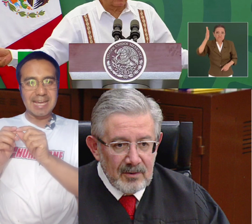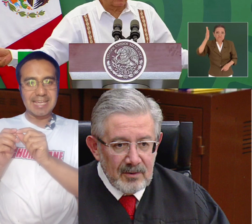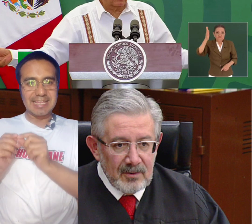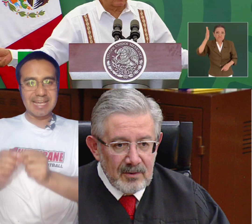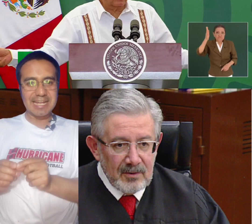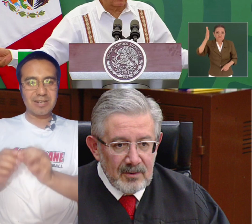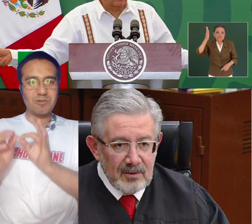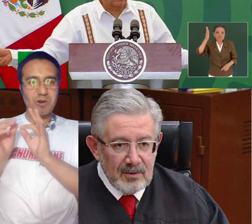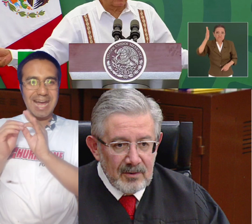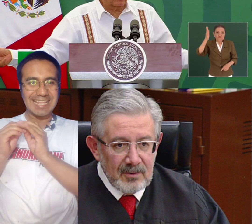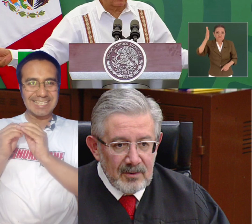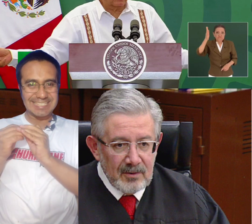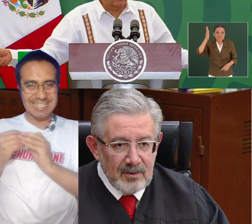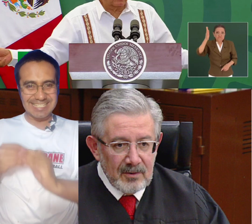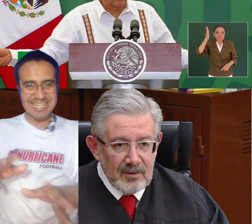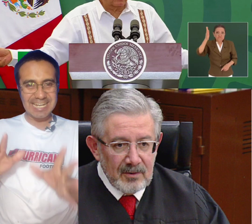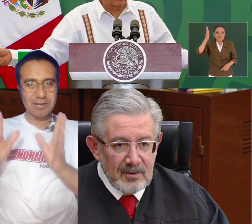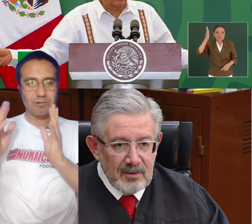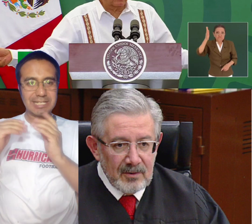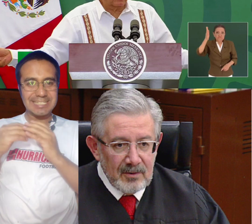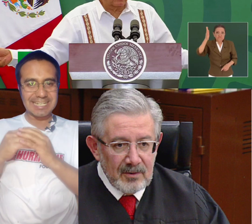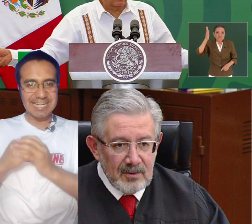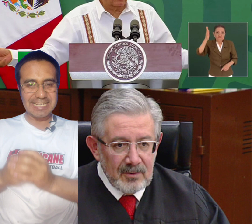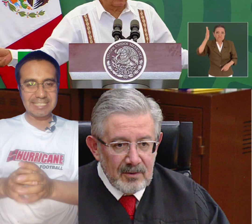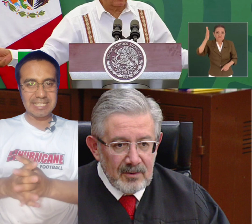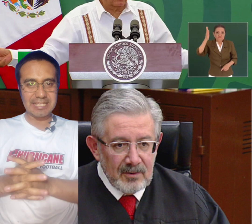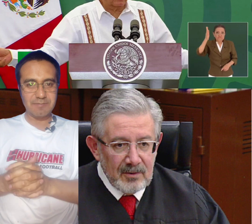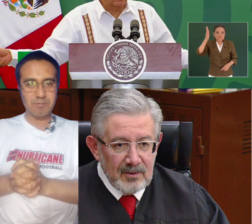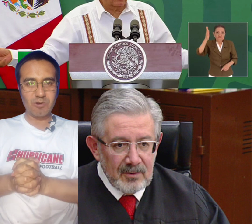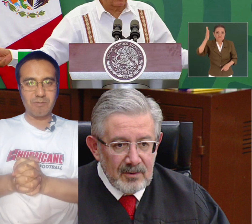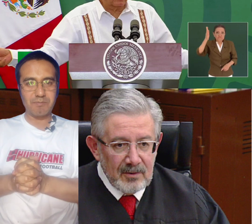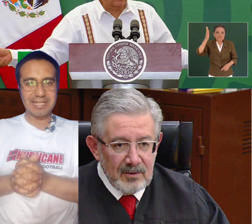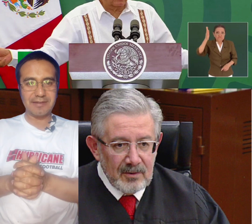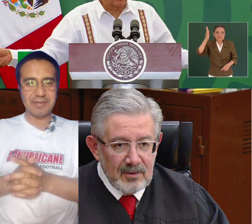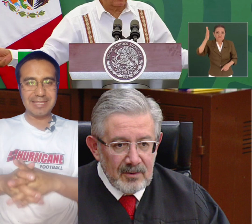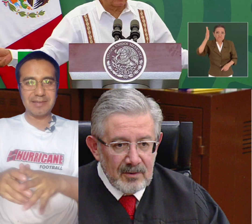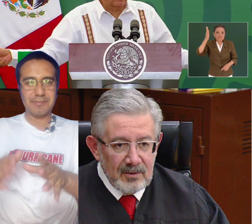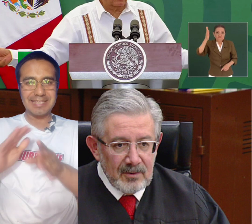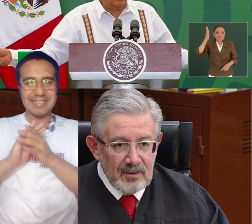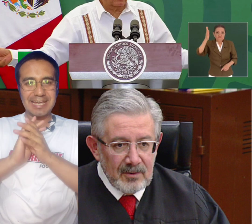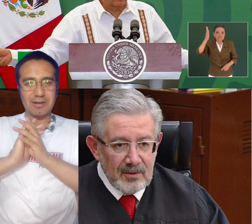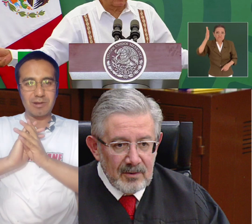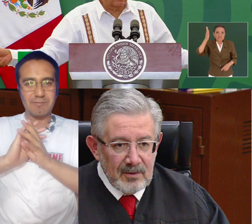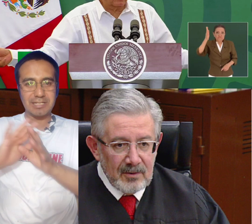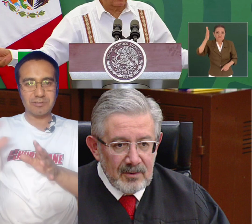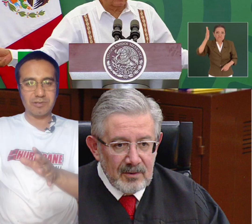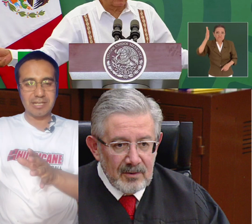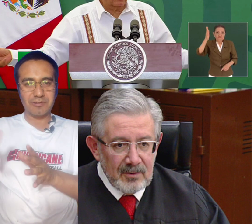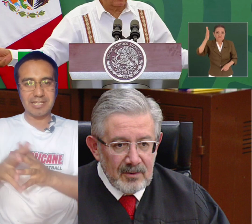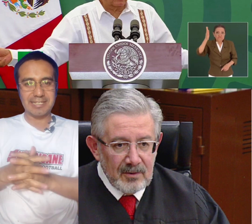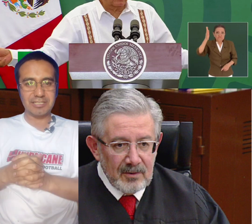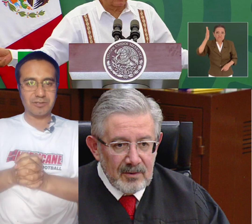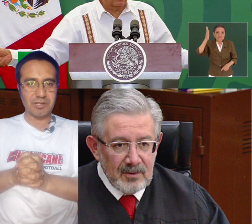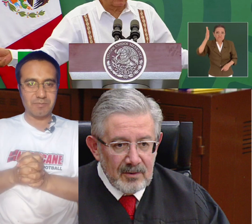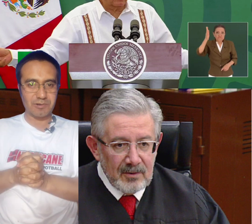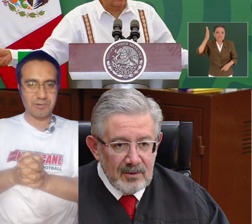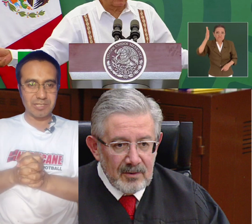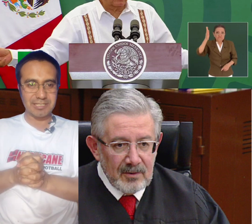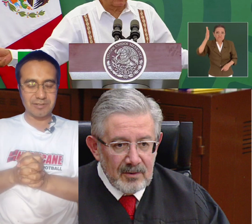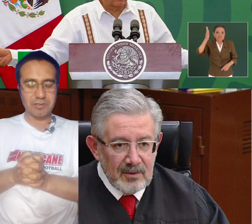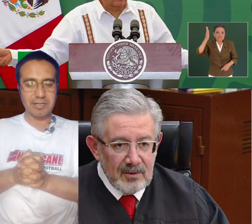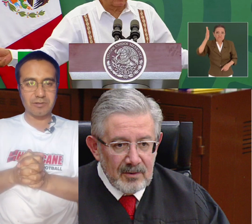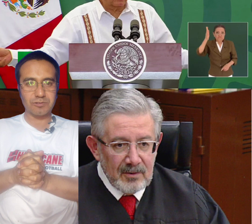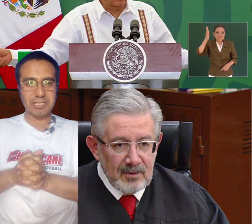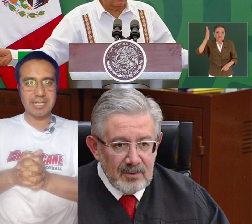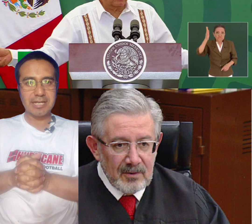a quitarlo, a desecharlo a sacar a este tipo completamente, mandarlo al basurero de la historia por